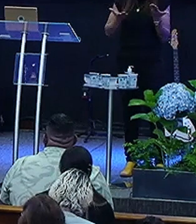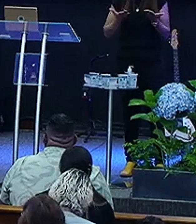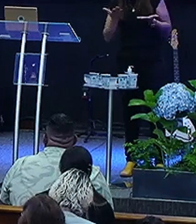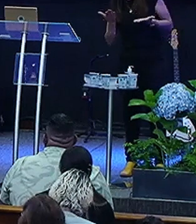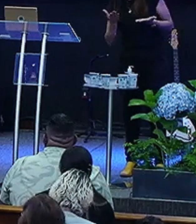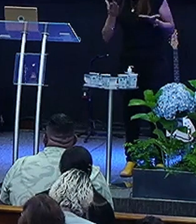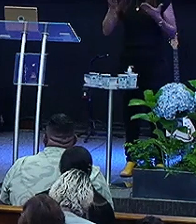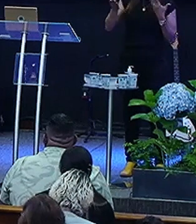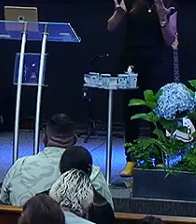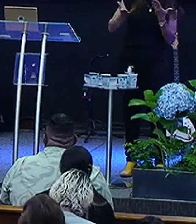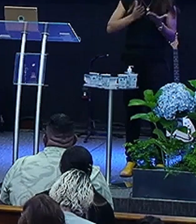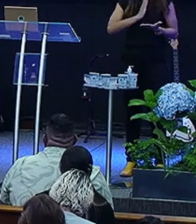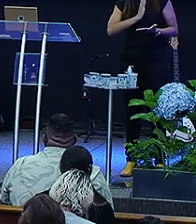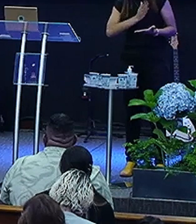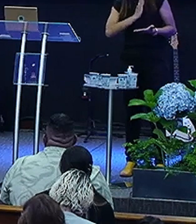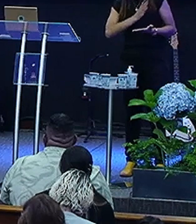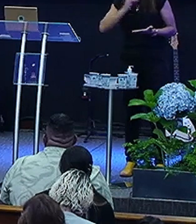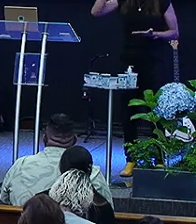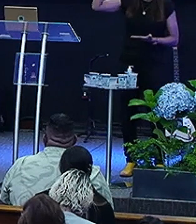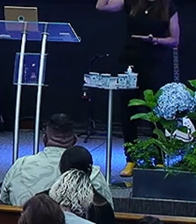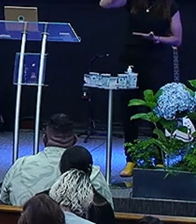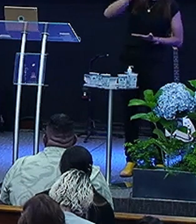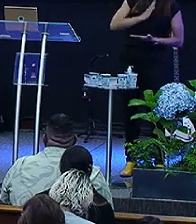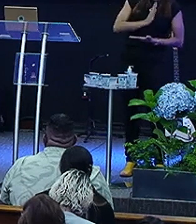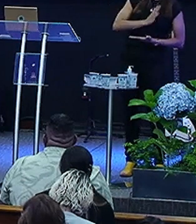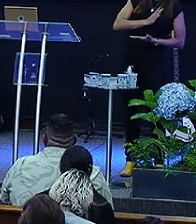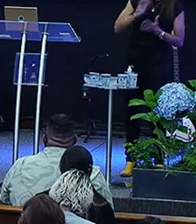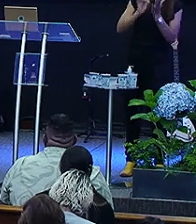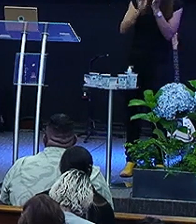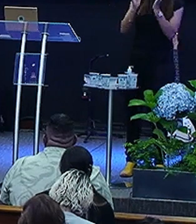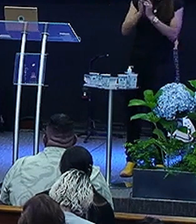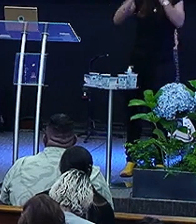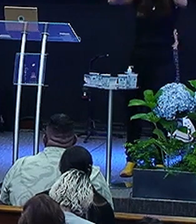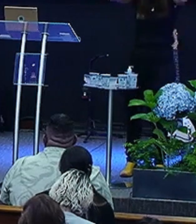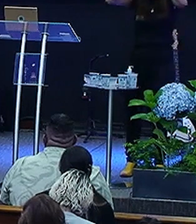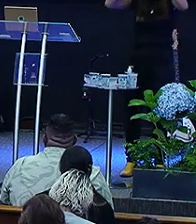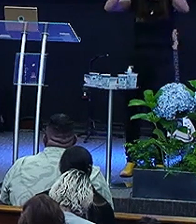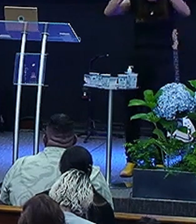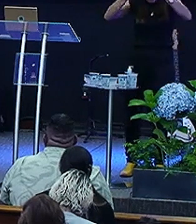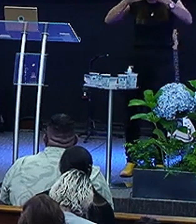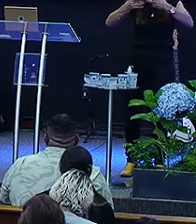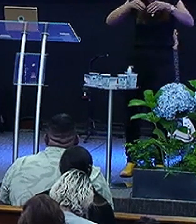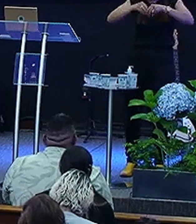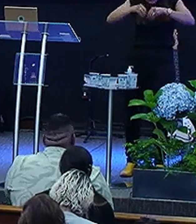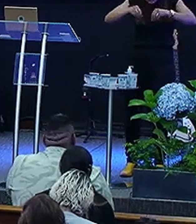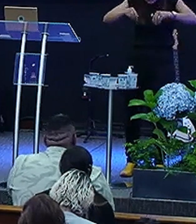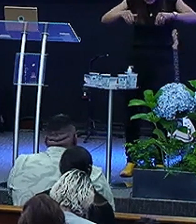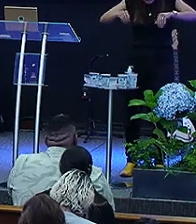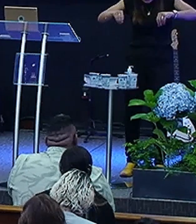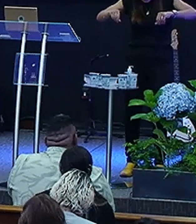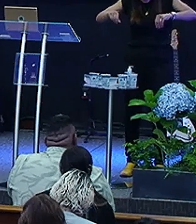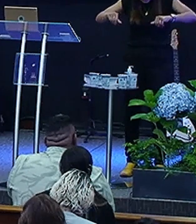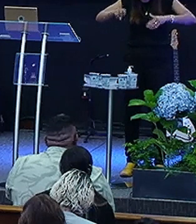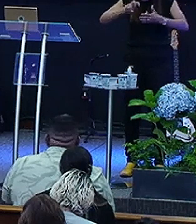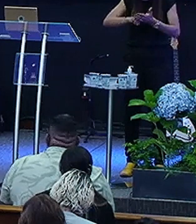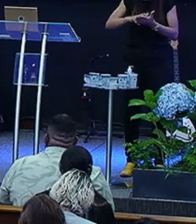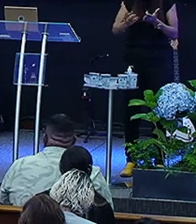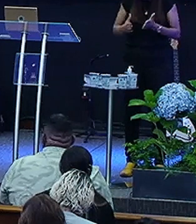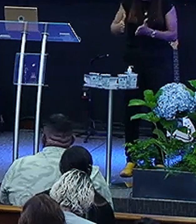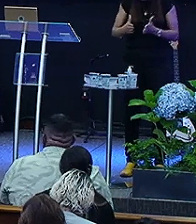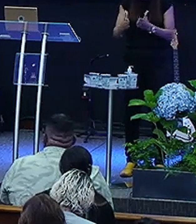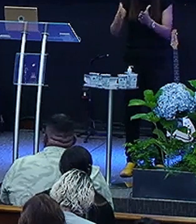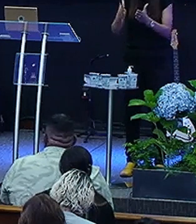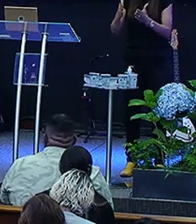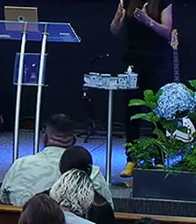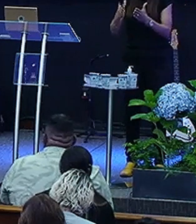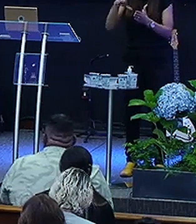O solo não é o coração E quando Jesus vai explicar Sobre a semente Que caiu a beira do caminho Ele fala São aquelas pessoas Que ouvem